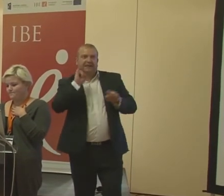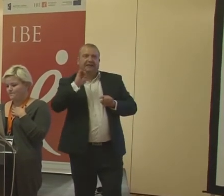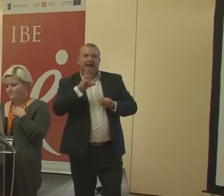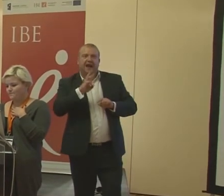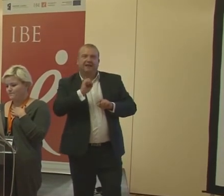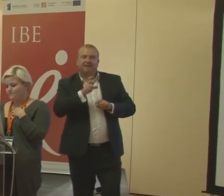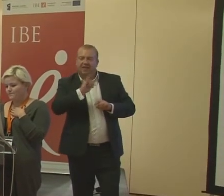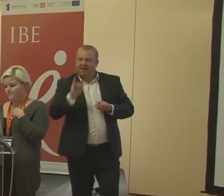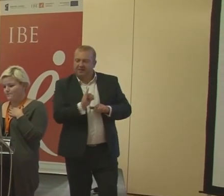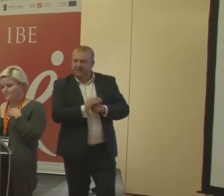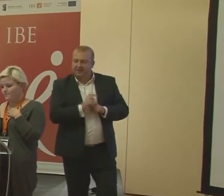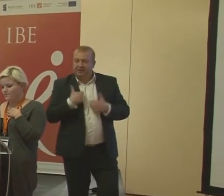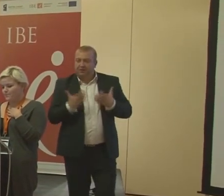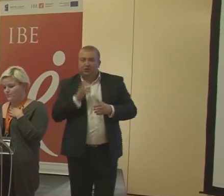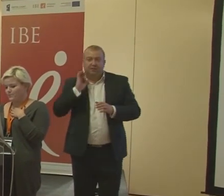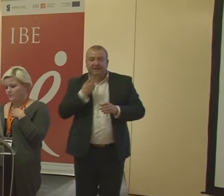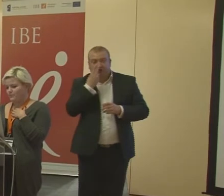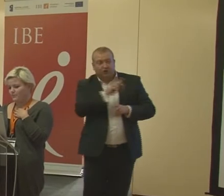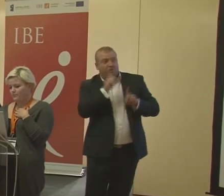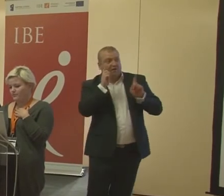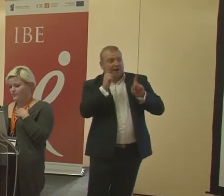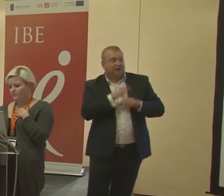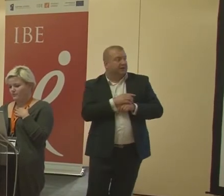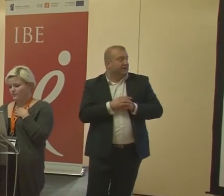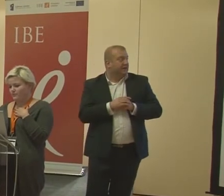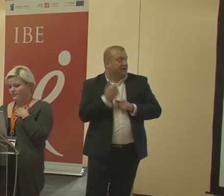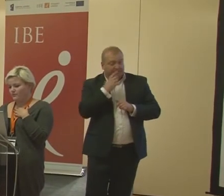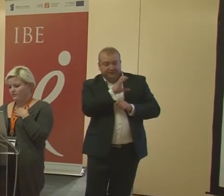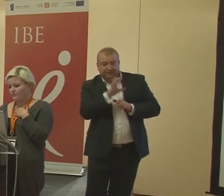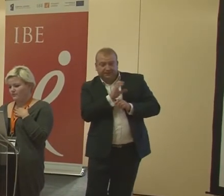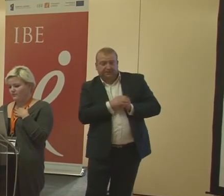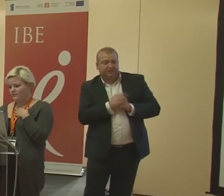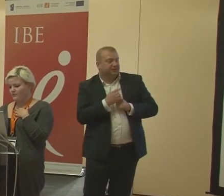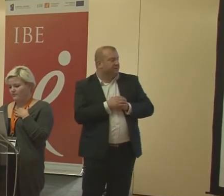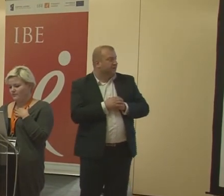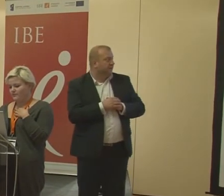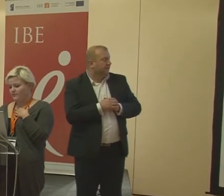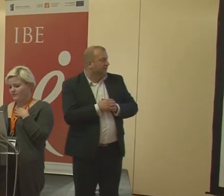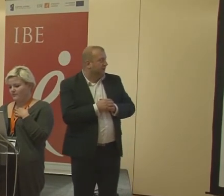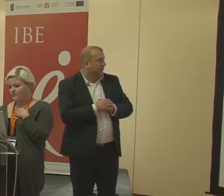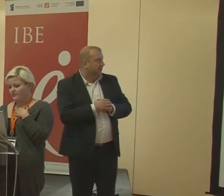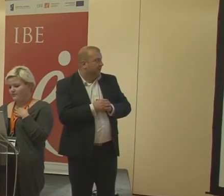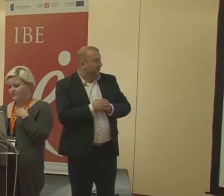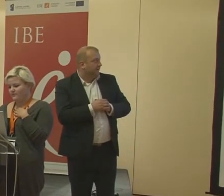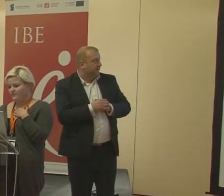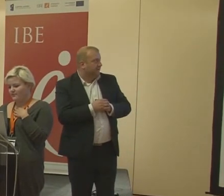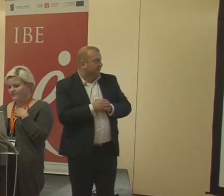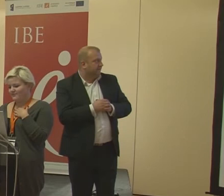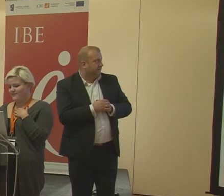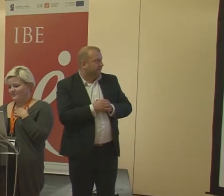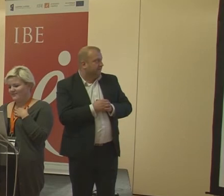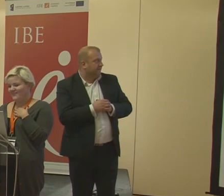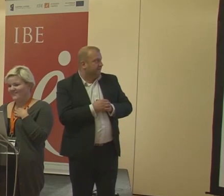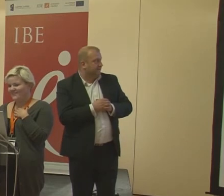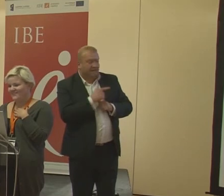interaktywnej. Ja tylko chciałabym, abyście Państwo zwrócili chwilkę uwagi, bo pewnie całego filmu nie uda nam się tutaj wyświetlić. Film ma tylko 7